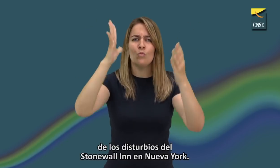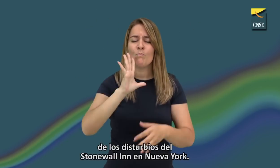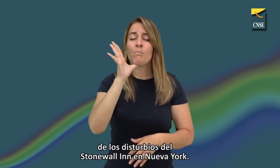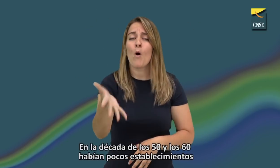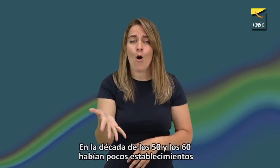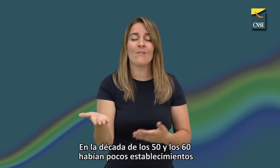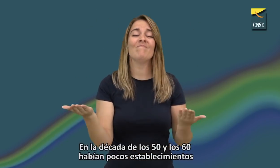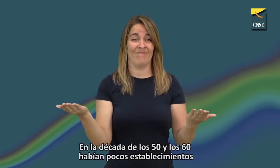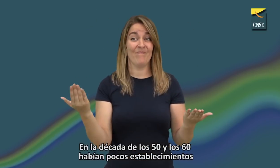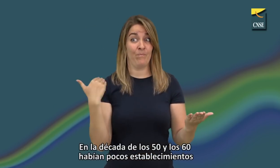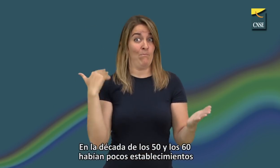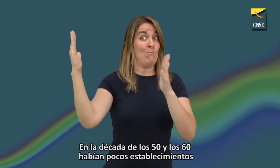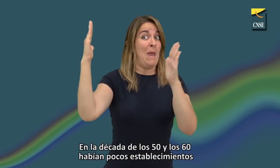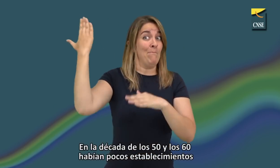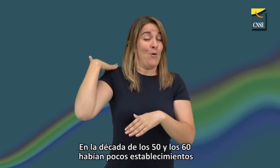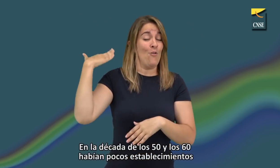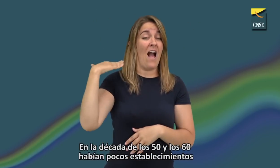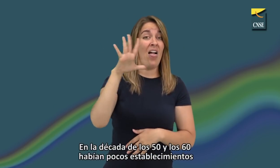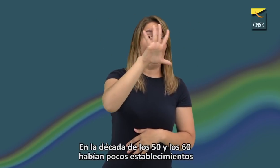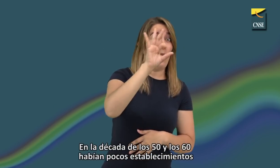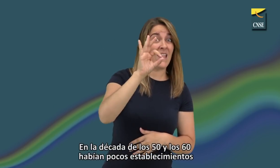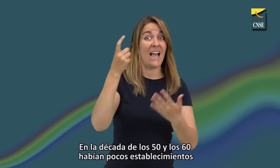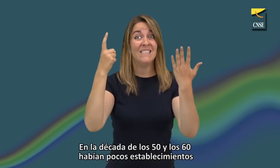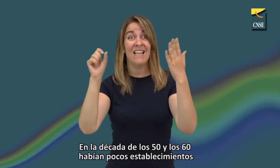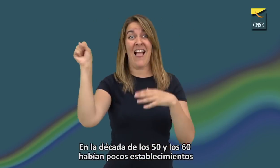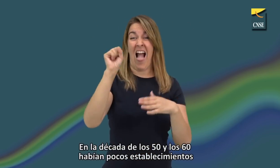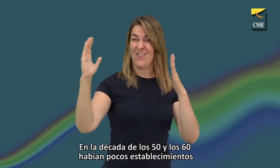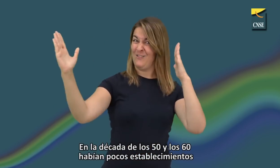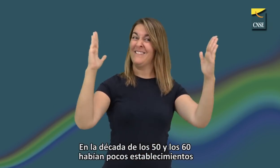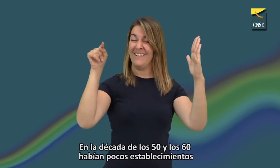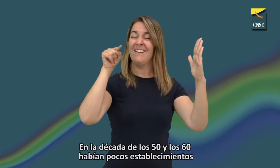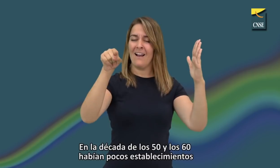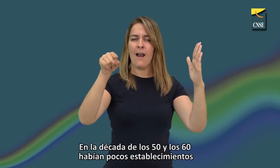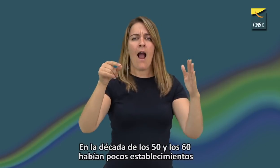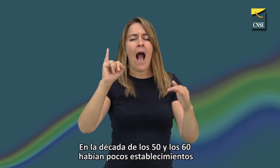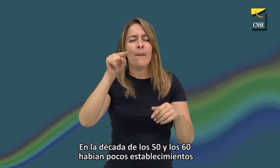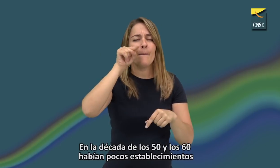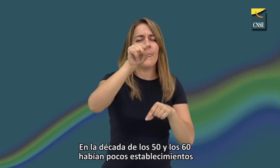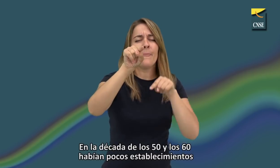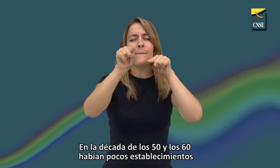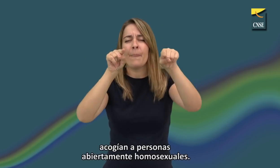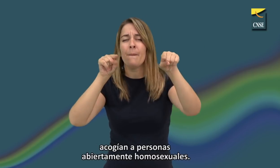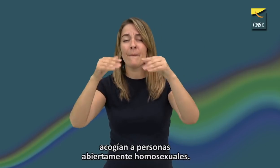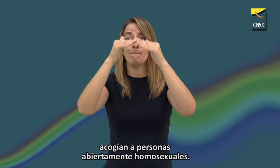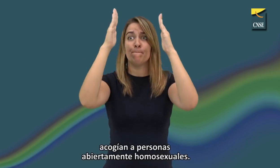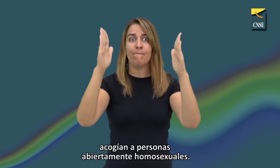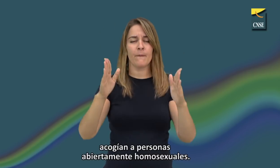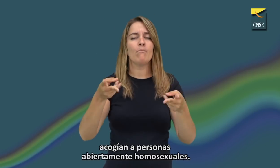En la década de los 50 y los 60 habían pocos establecimientos que acogían a personas